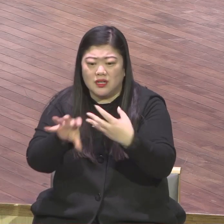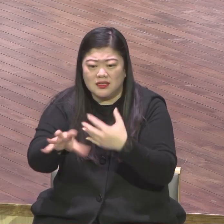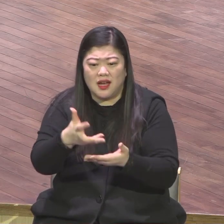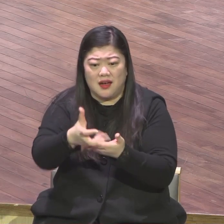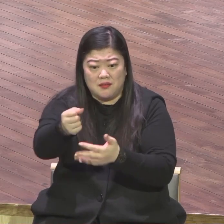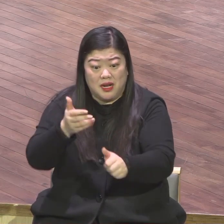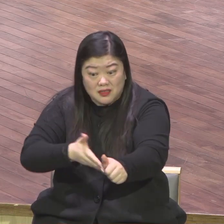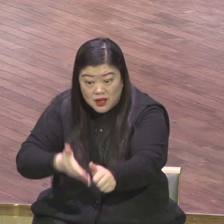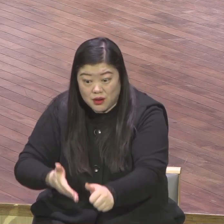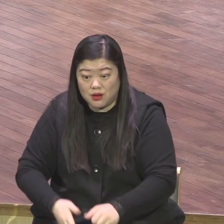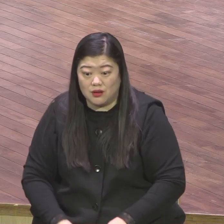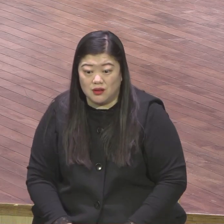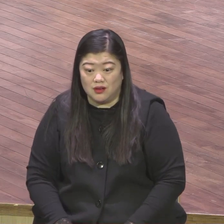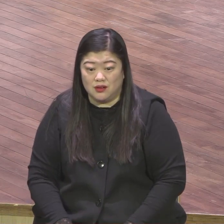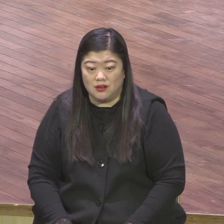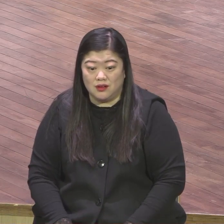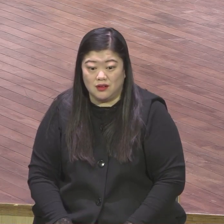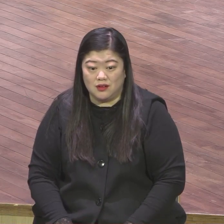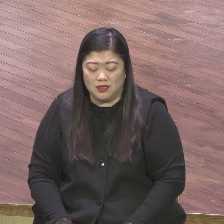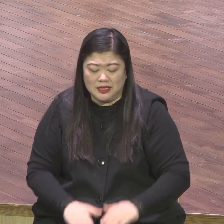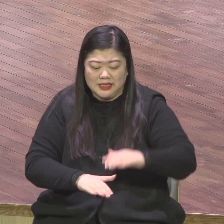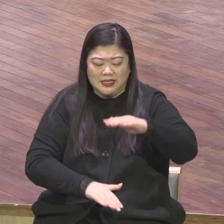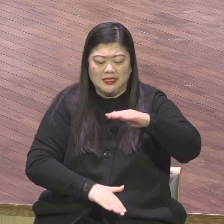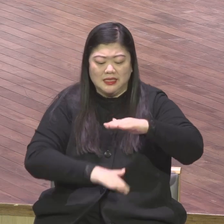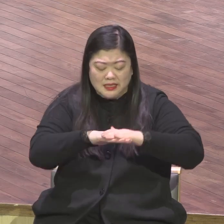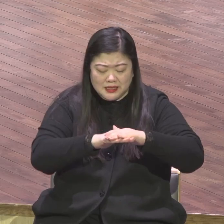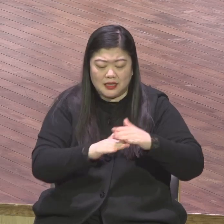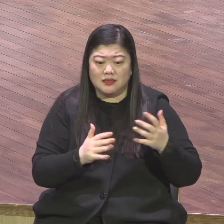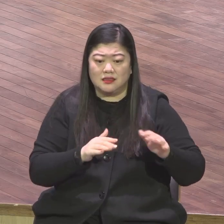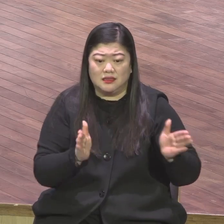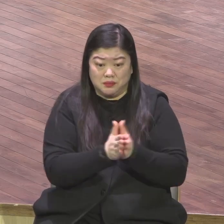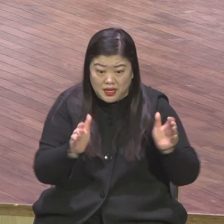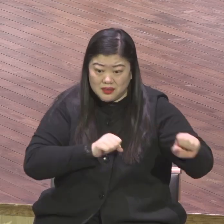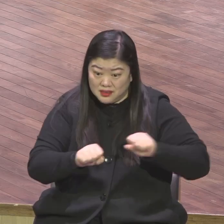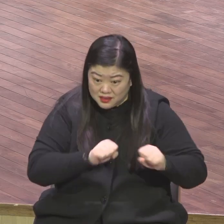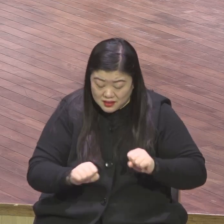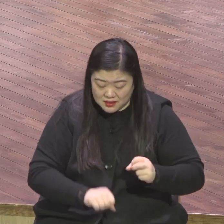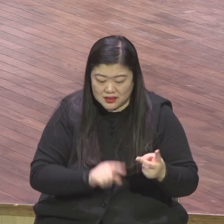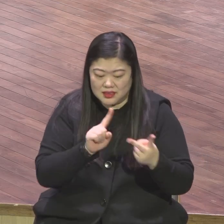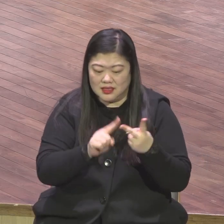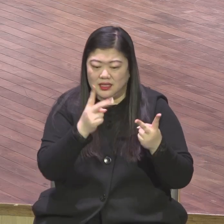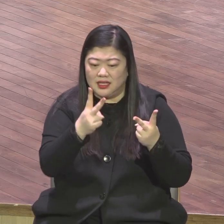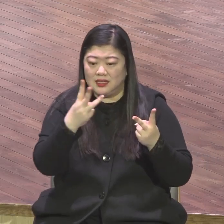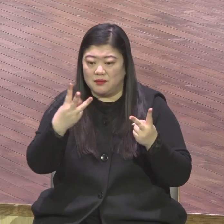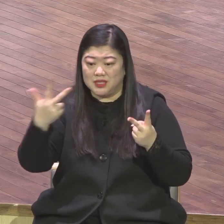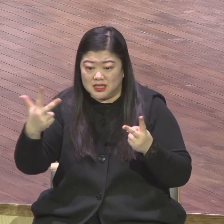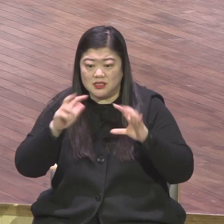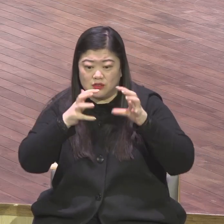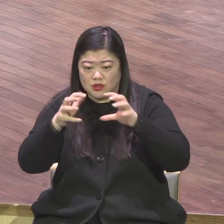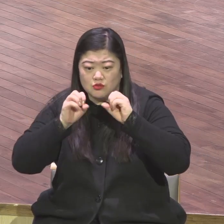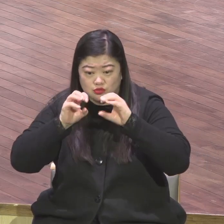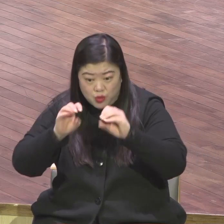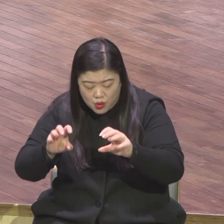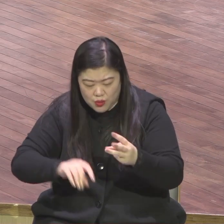4천망대 운동 이삼질 치유 운동 여기 올인한 자에게 하나님은